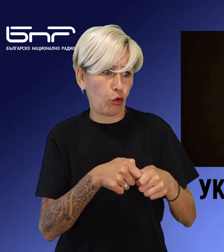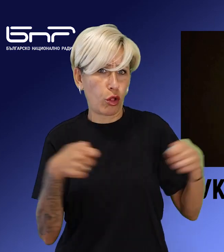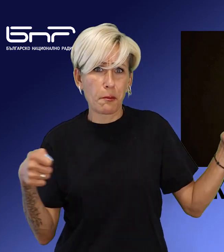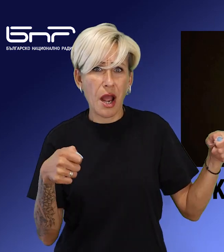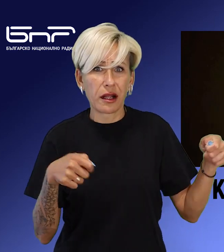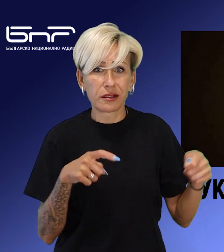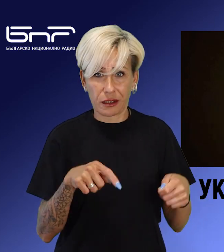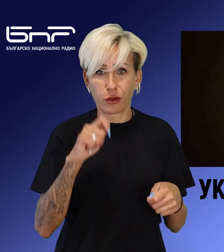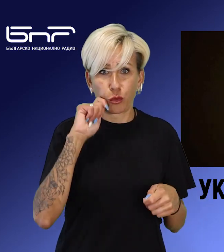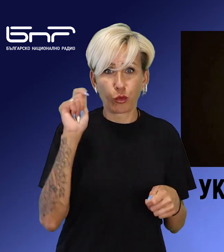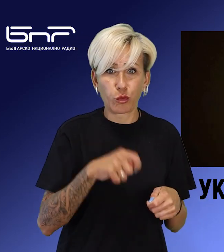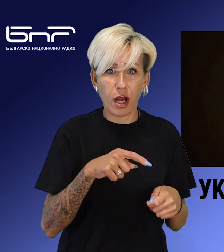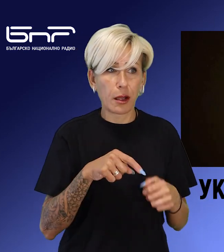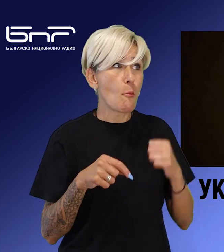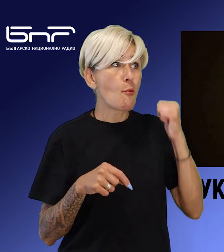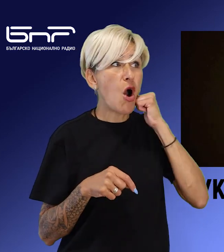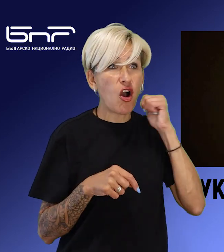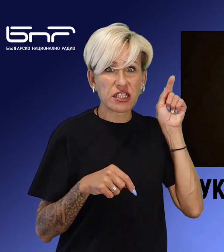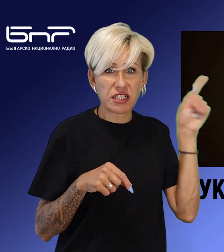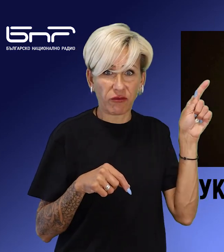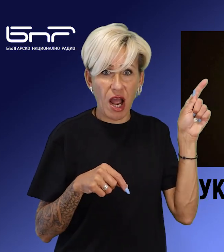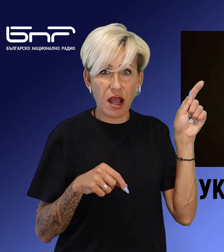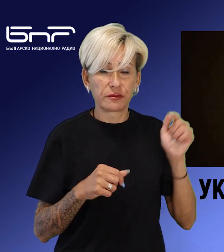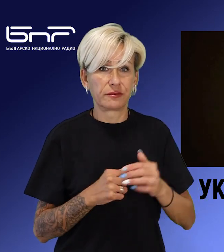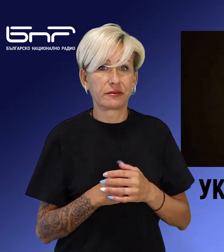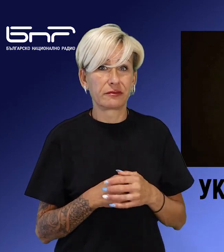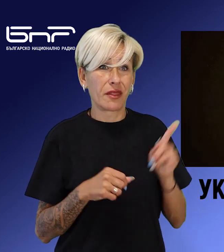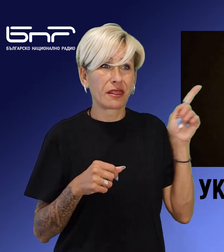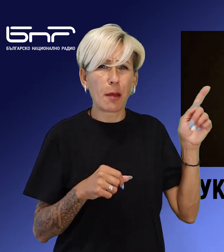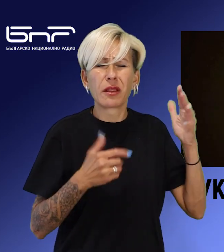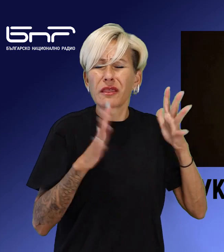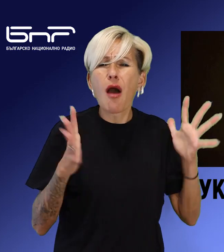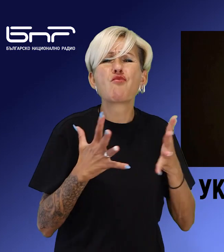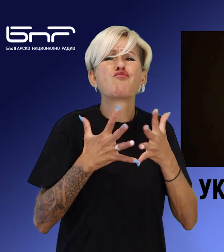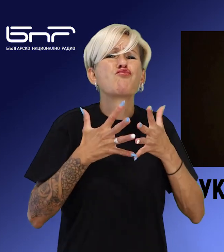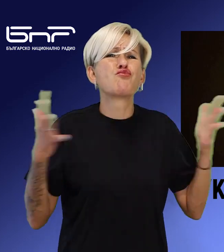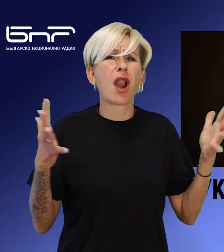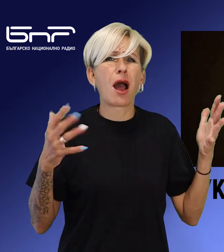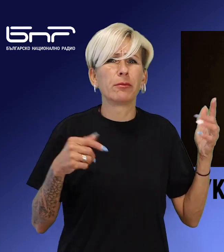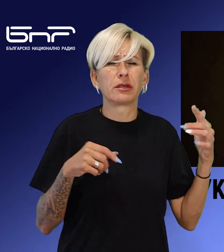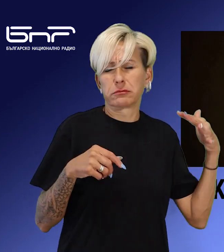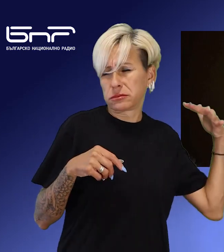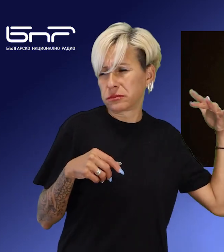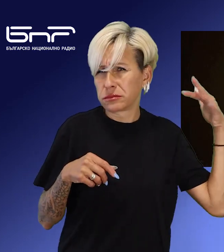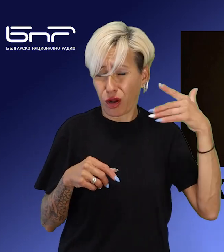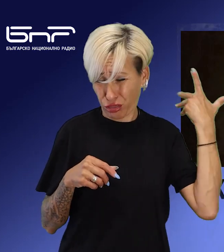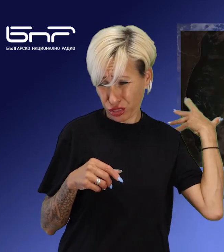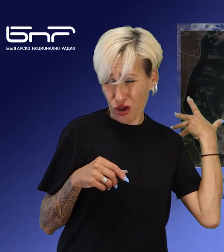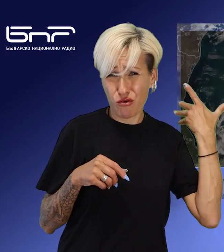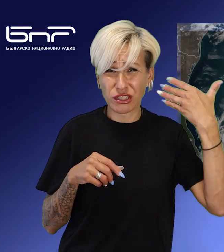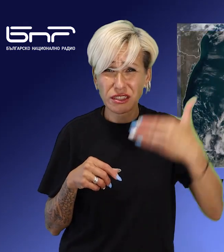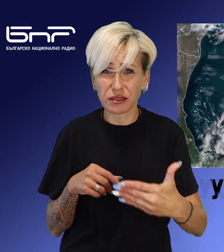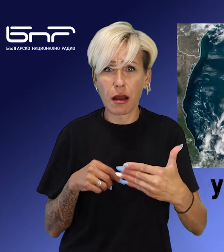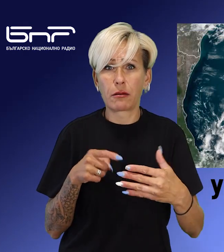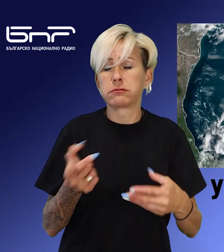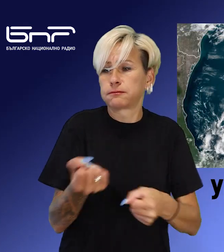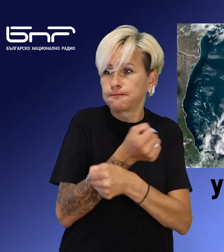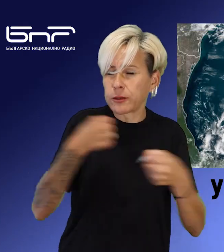Москва обвинява Киев за най-голямата атака с дронове на руска територия от началото на руската инвазия. Бушуващият в